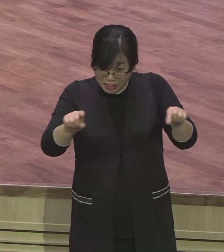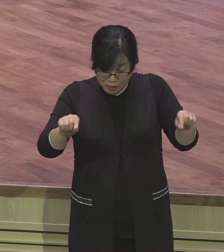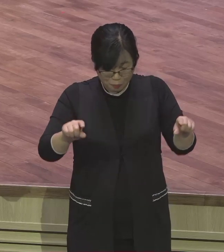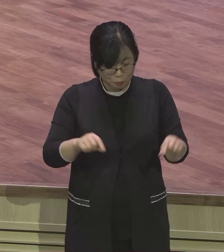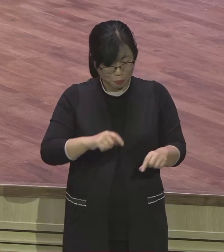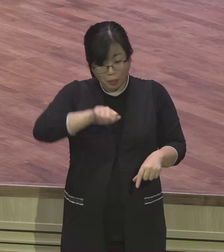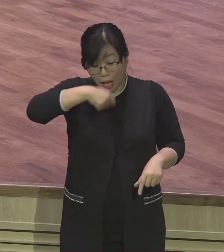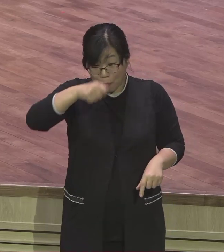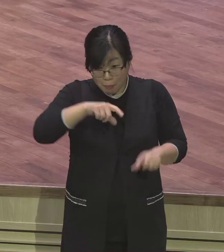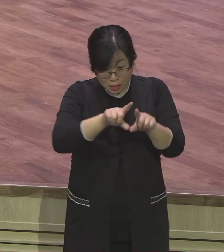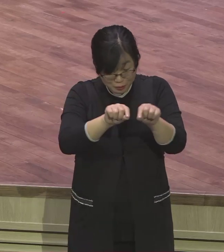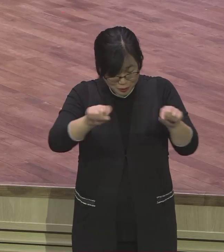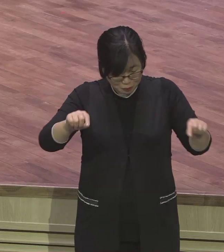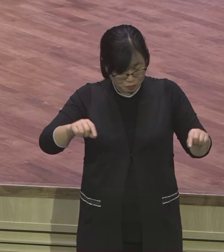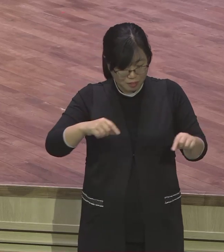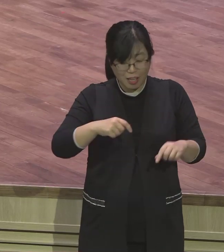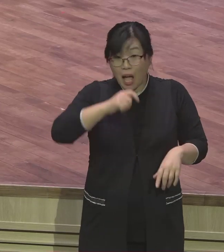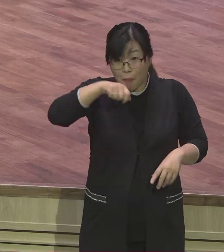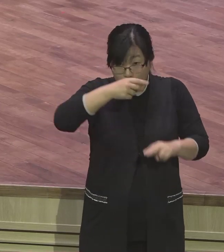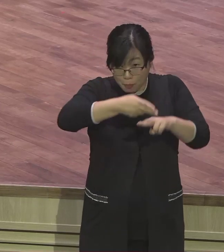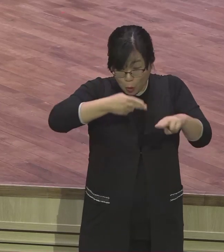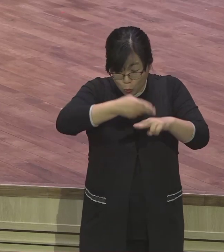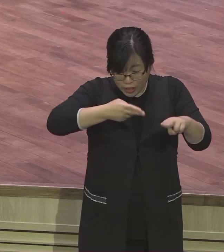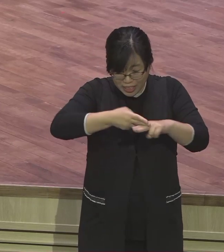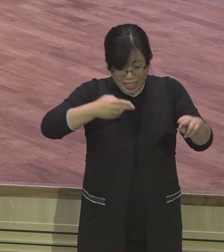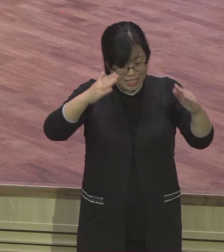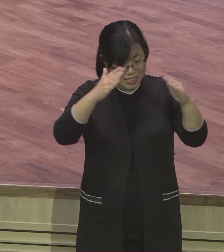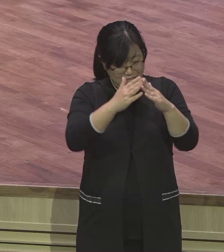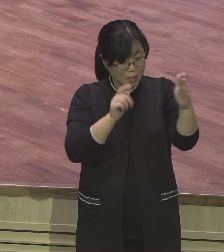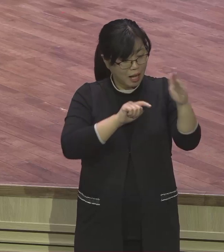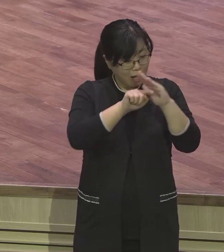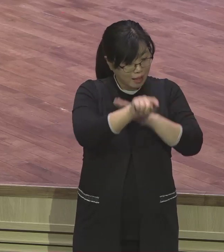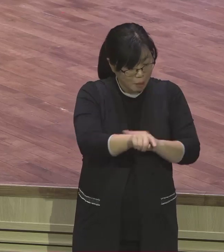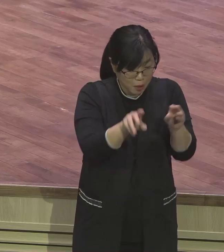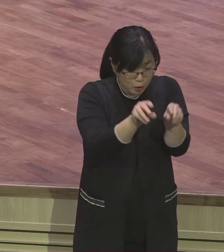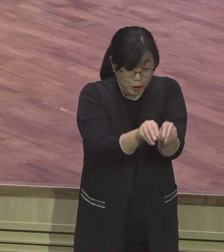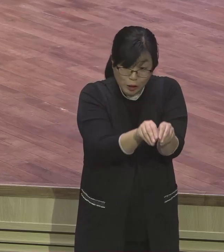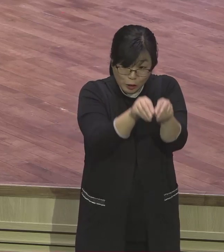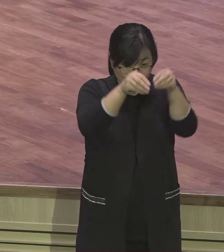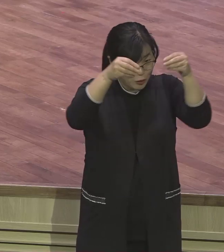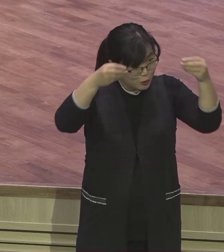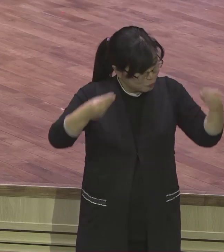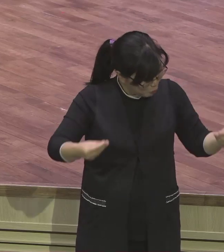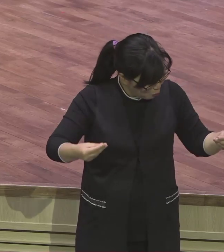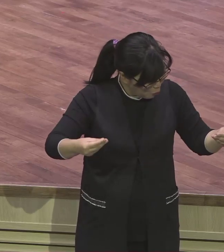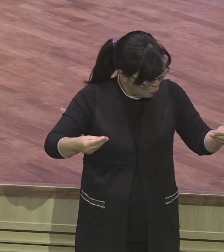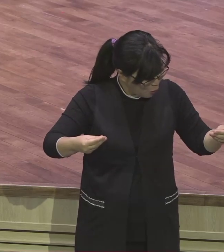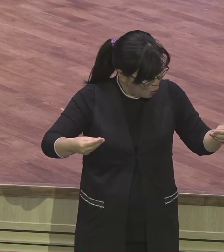전부 맛있게 생겼소. 그런데 실제로 시켜보면 그 사진보다 맛이 없을 때가 많아.